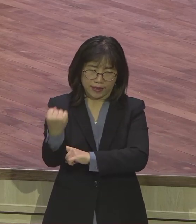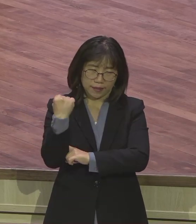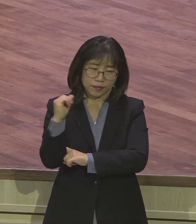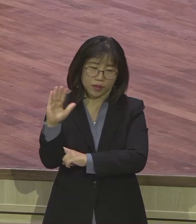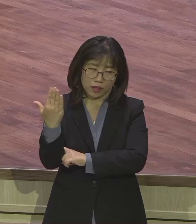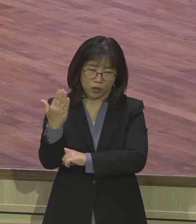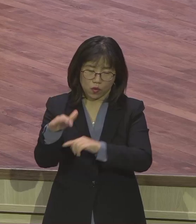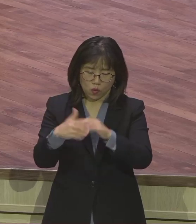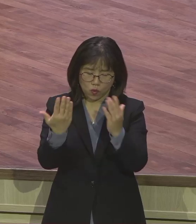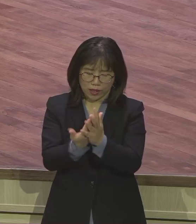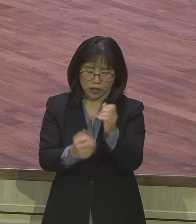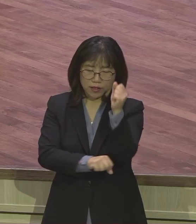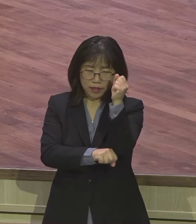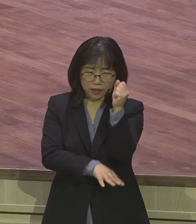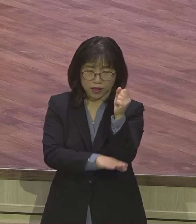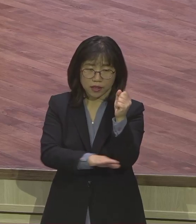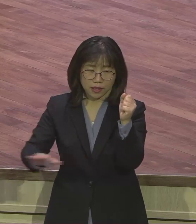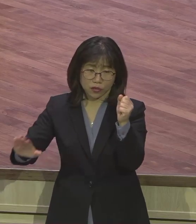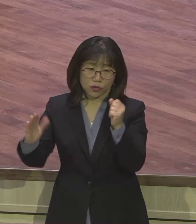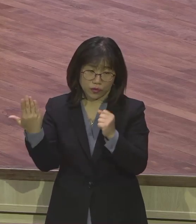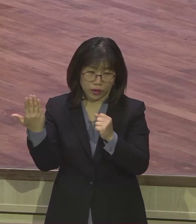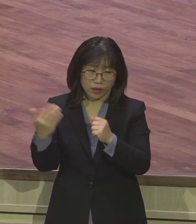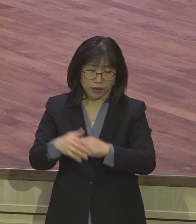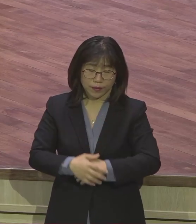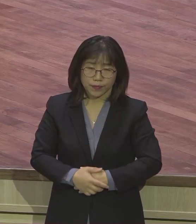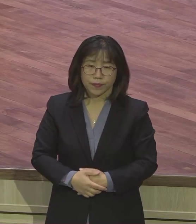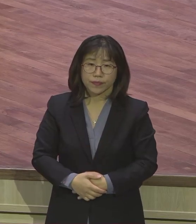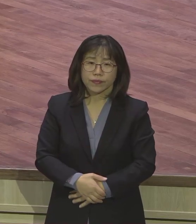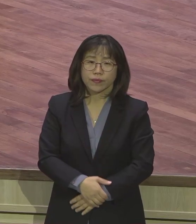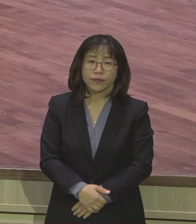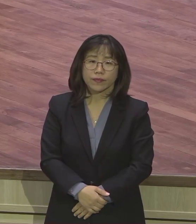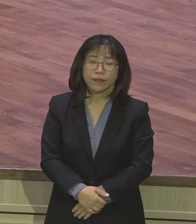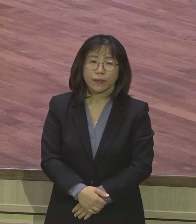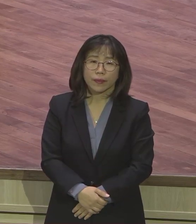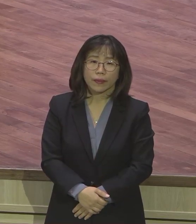절대 기준 말씀. 절대 기준 말씀이에요. 말씀.